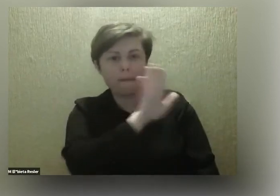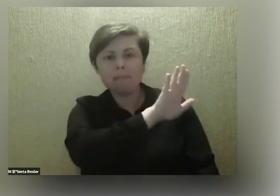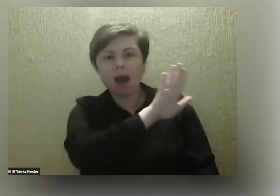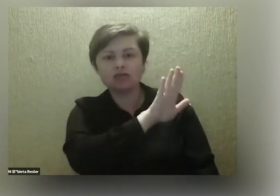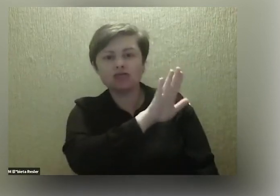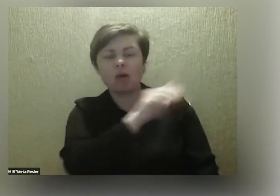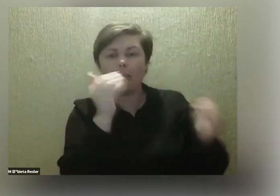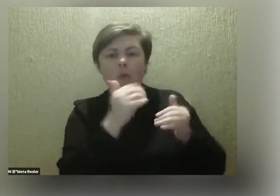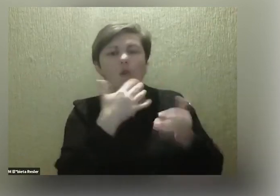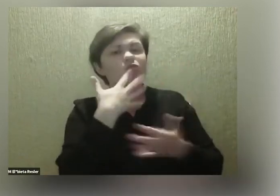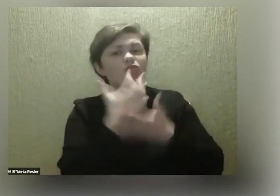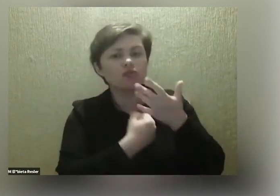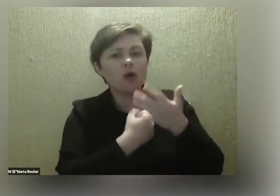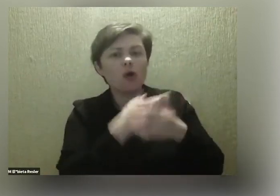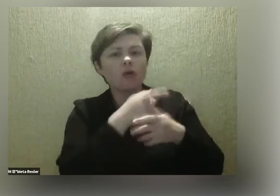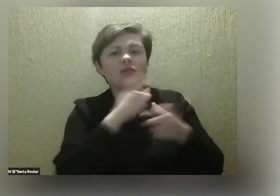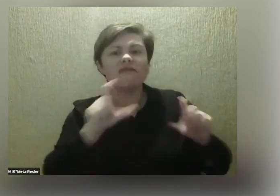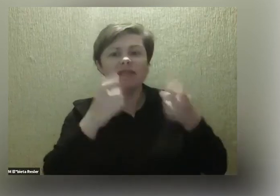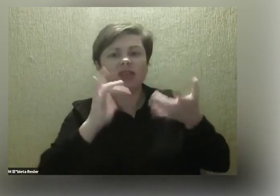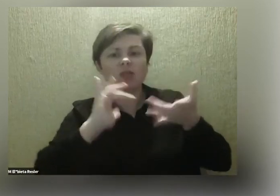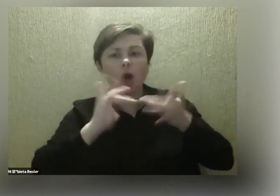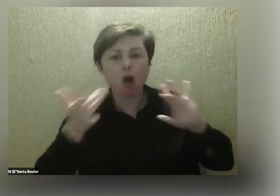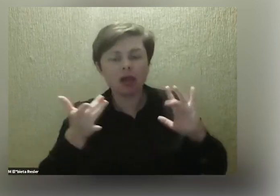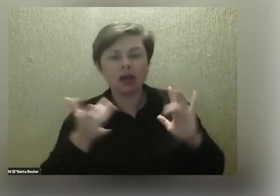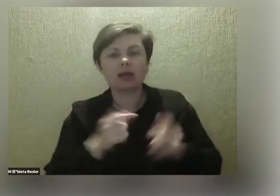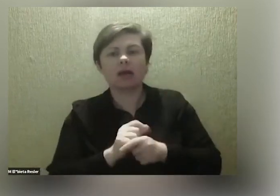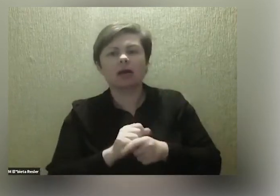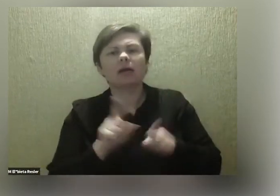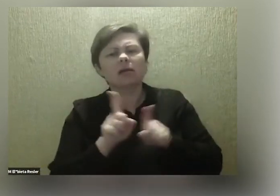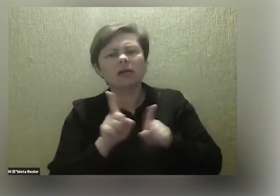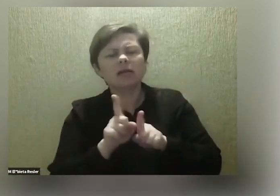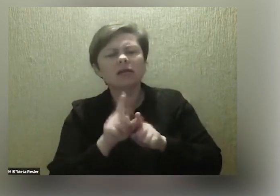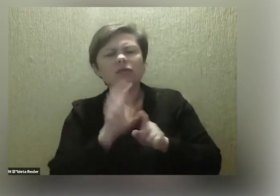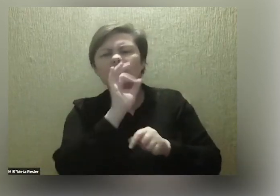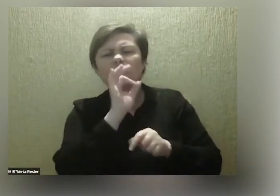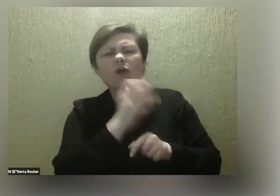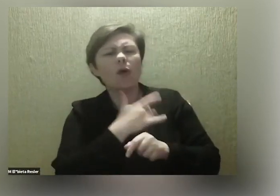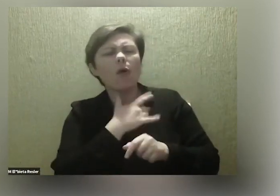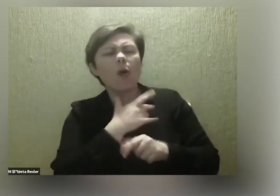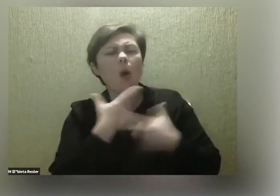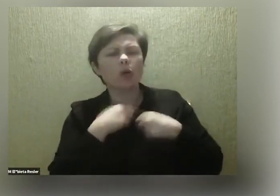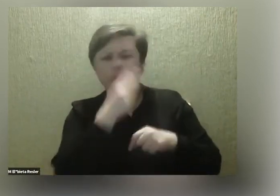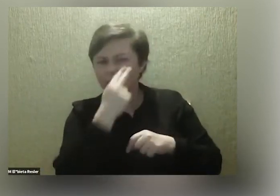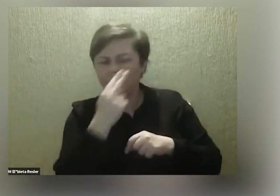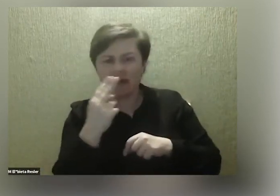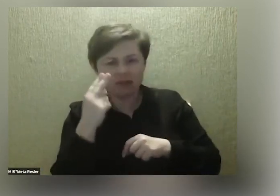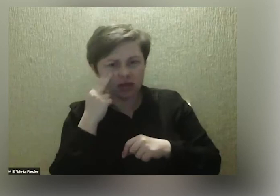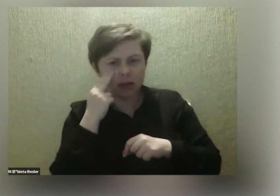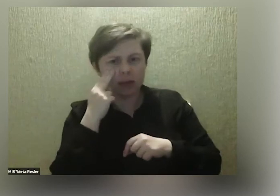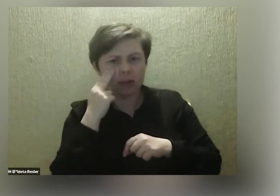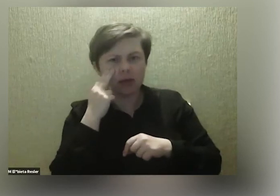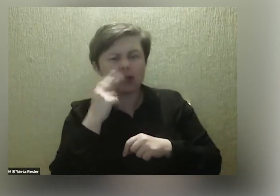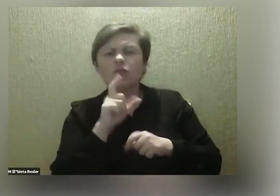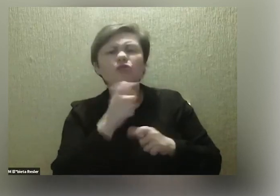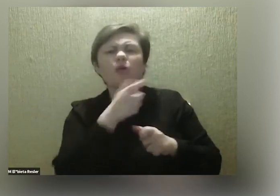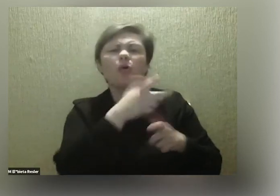możliwość korzystania z tych wydarzeń online. Ale też właśnie z perspektywy osób niewidzących. Z czego